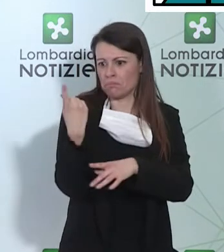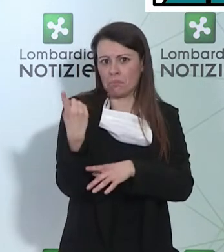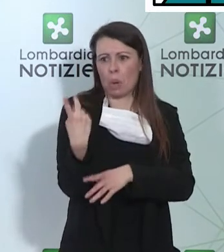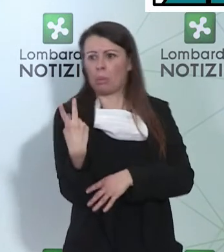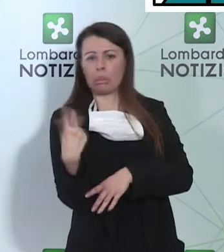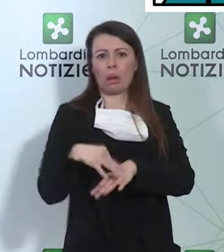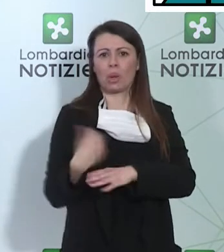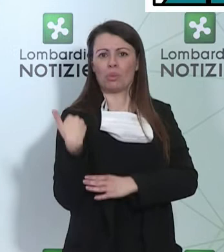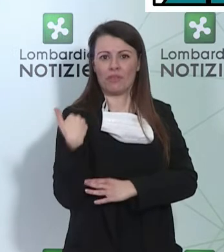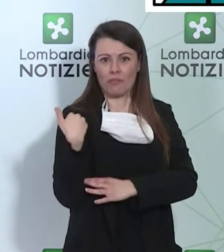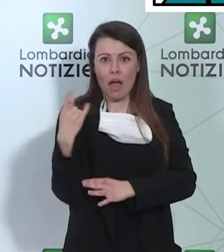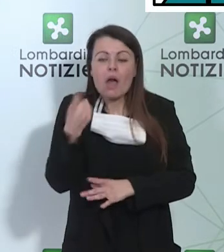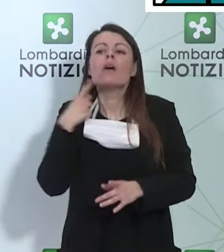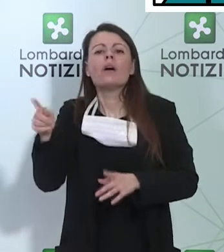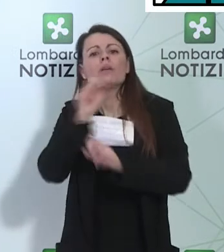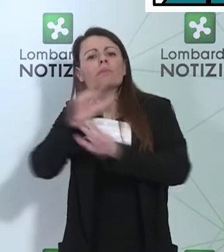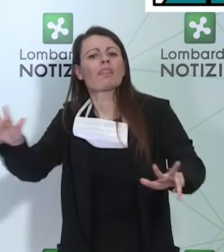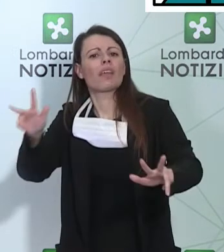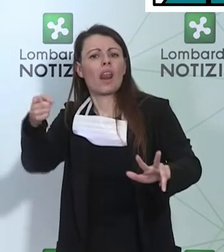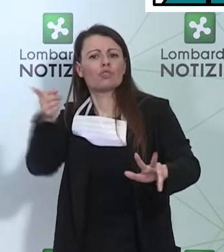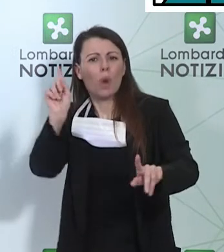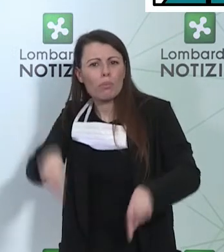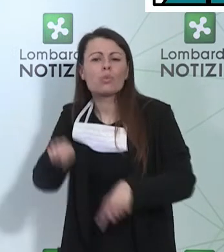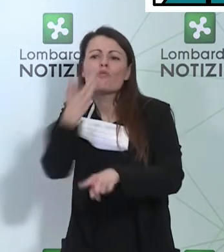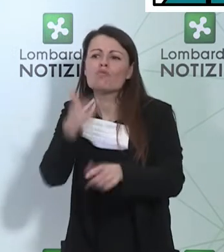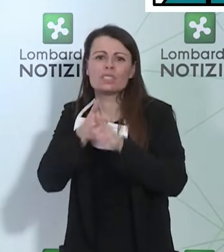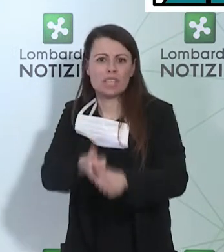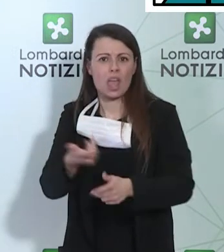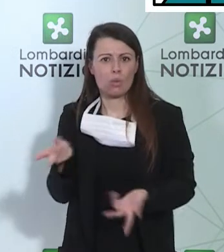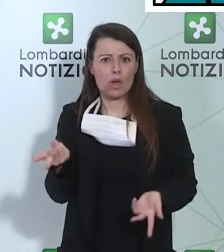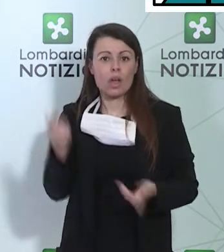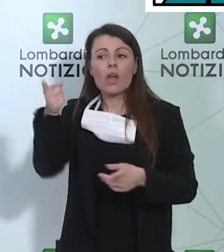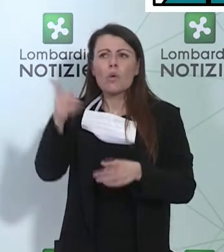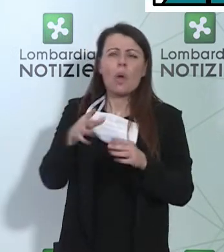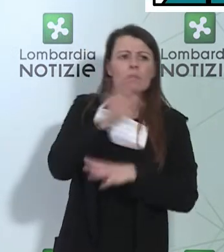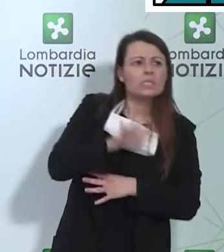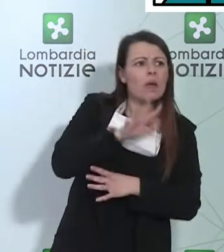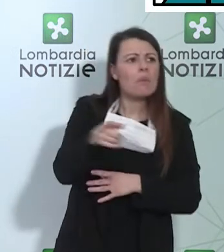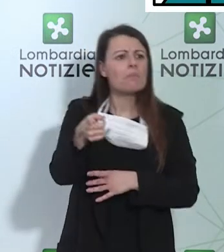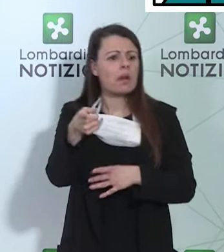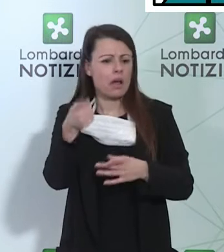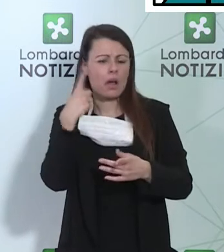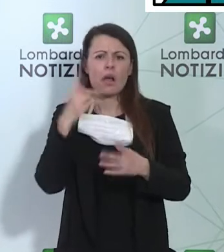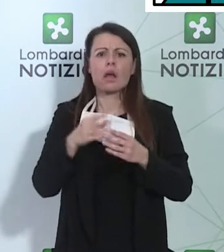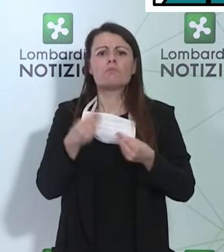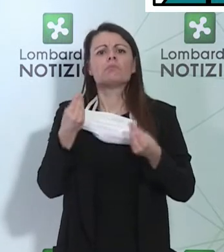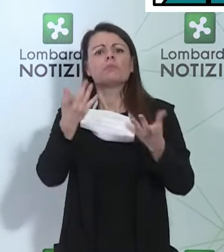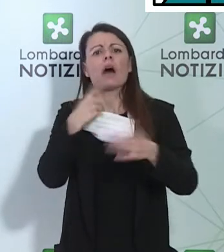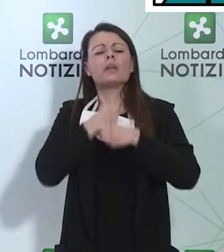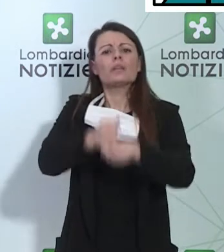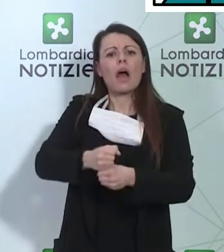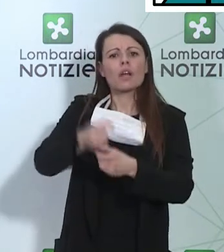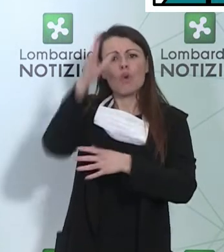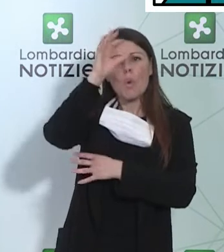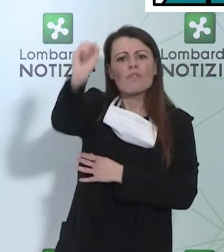che va nella direzione di sottoporre anche agli alle università di Padova e un'altra università l